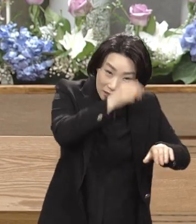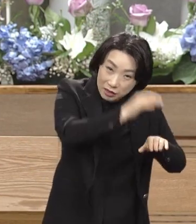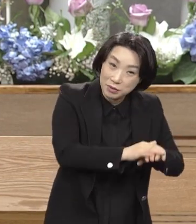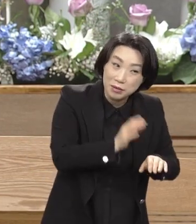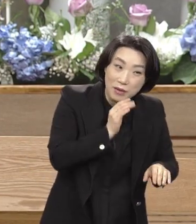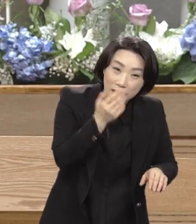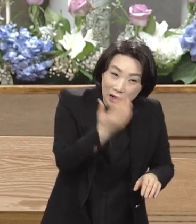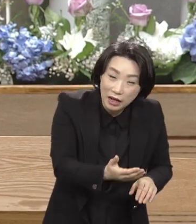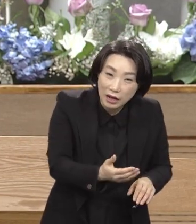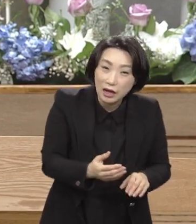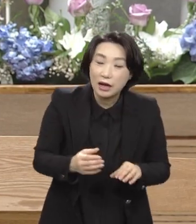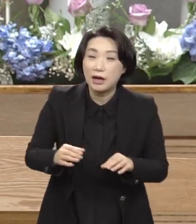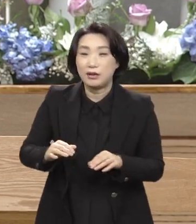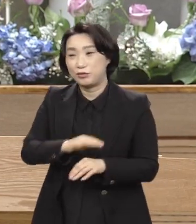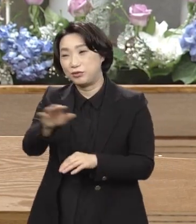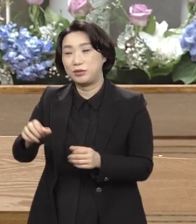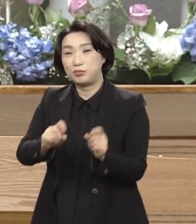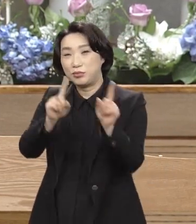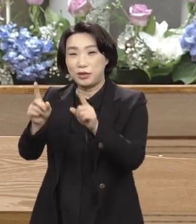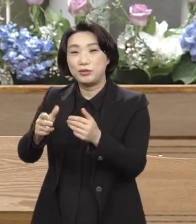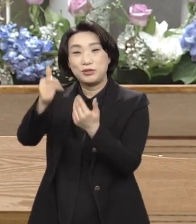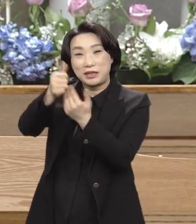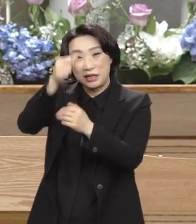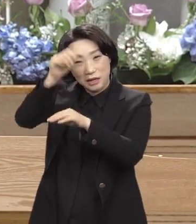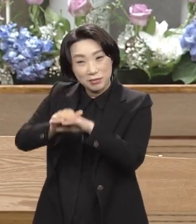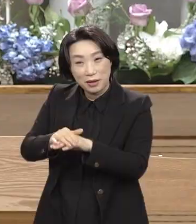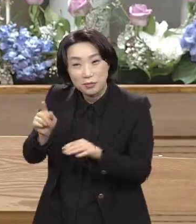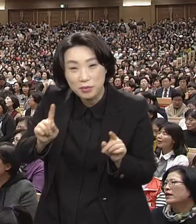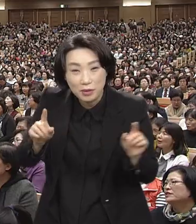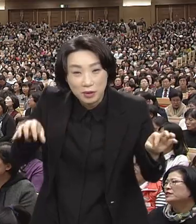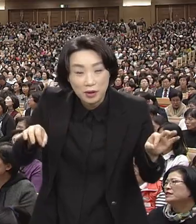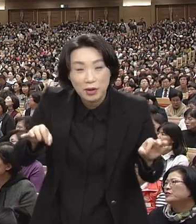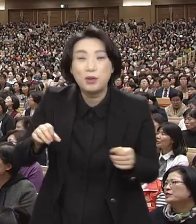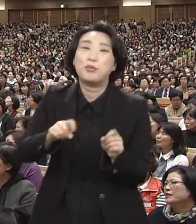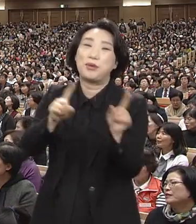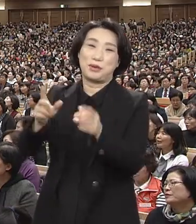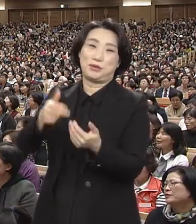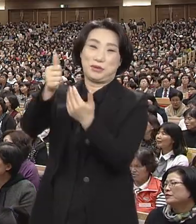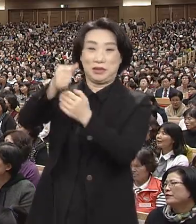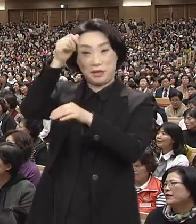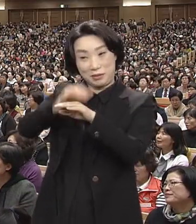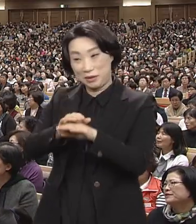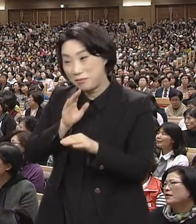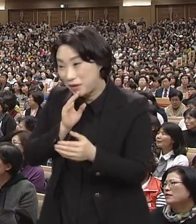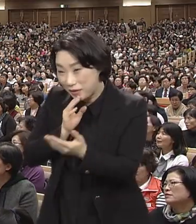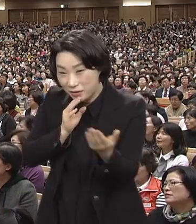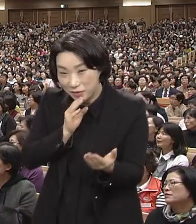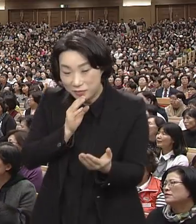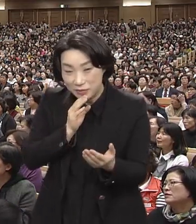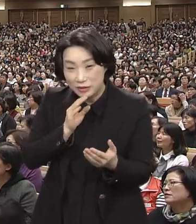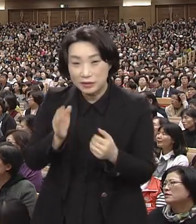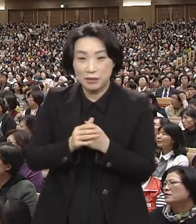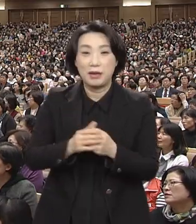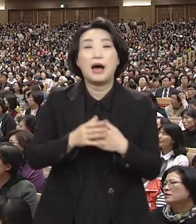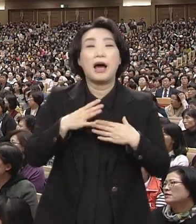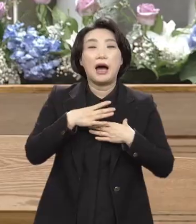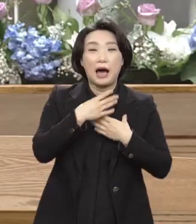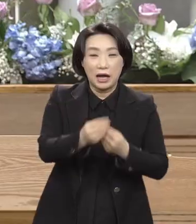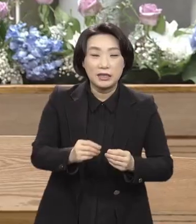우리는 부활하신 주님께 예배해야 돼요 부활하신 주님께 예배해야 그래서 안식구 첫날 부활의